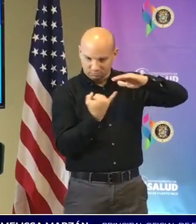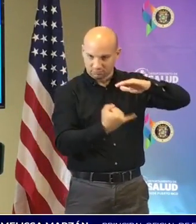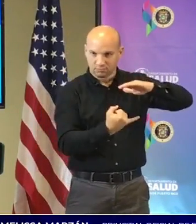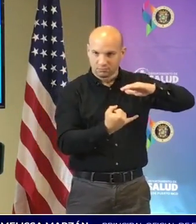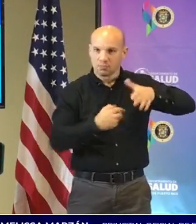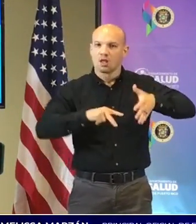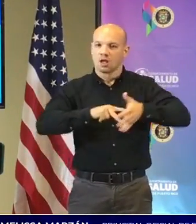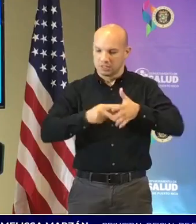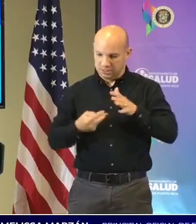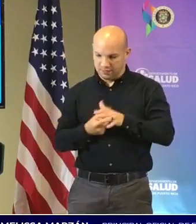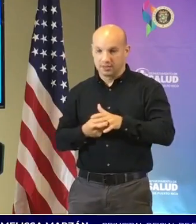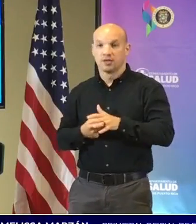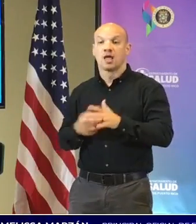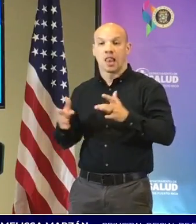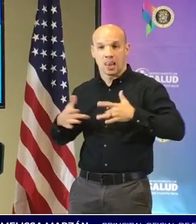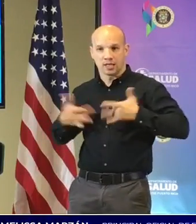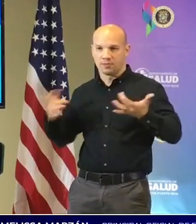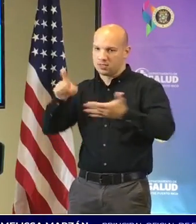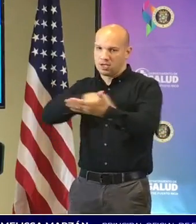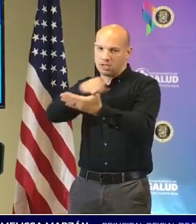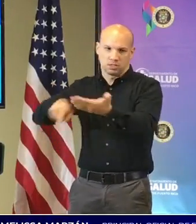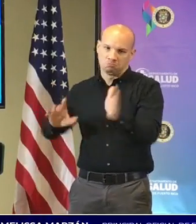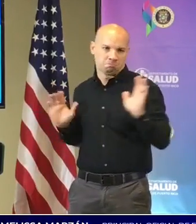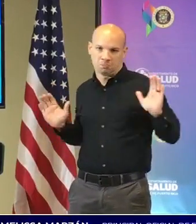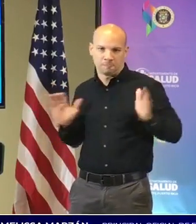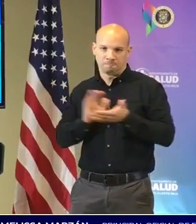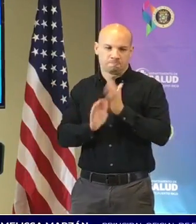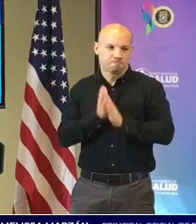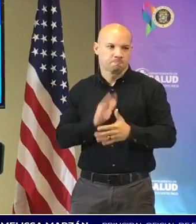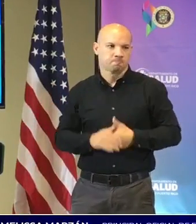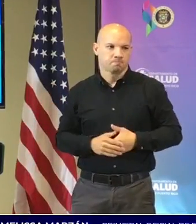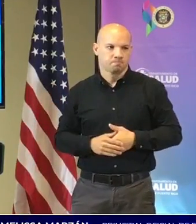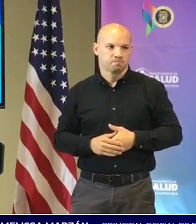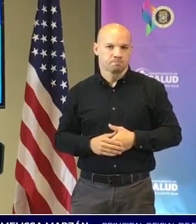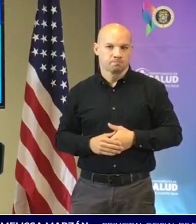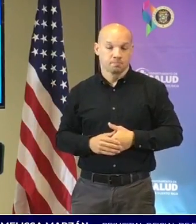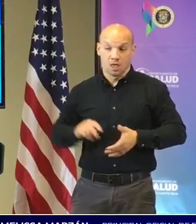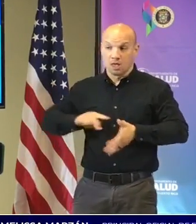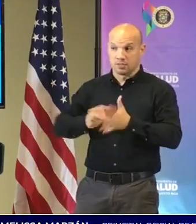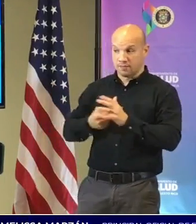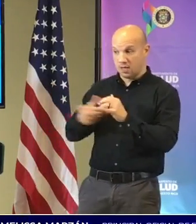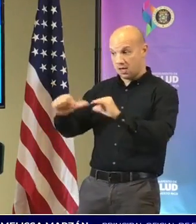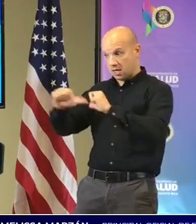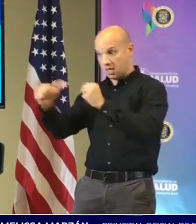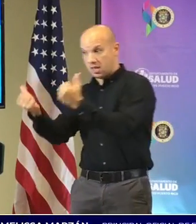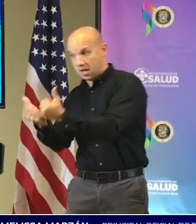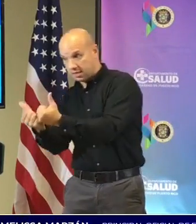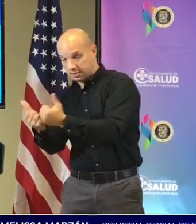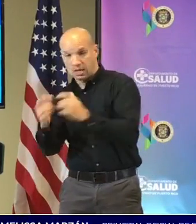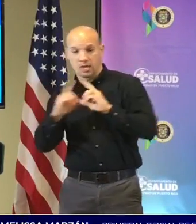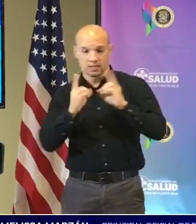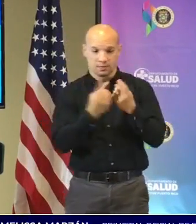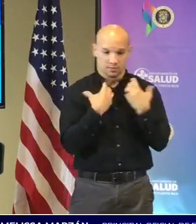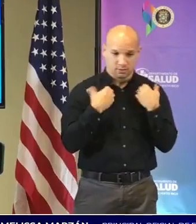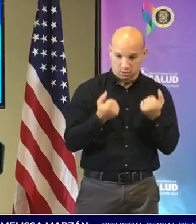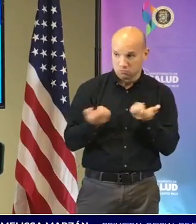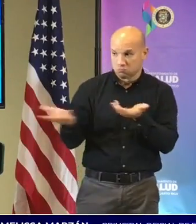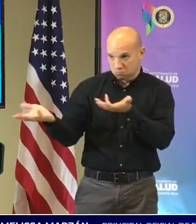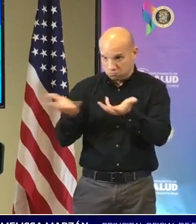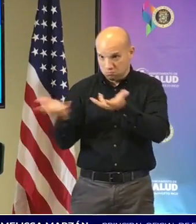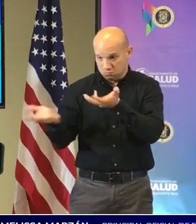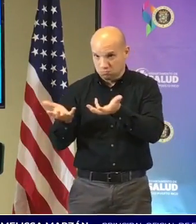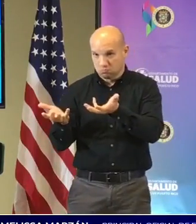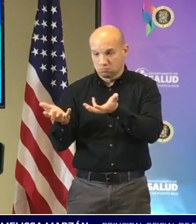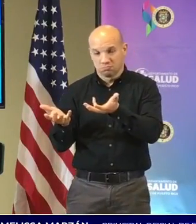decidió cancelarla ¿se quedó en consulta con la agencia? bueno nosotros le dimos el apoyo y las reglas